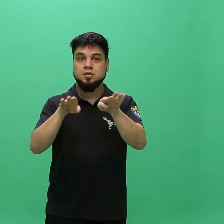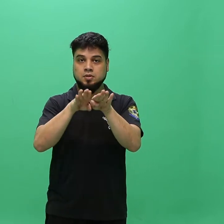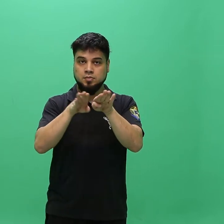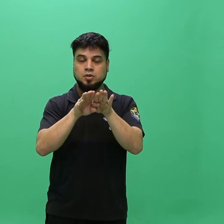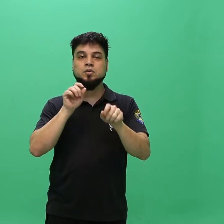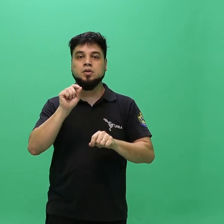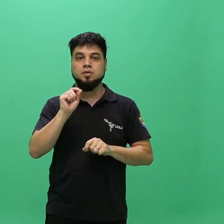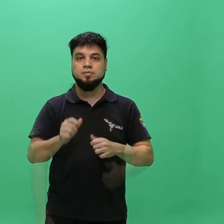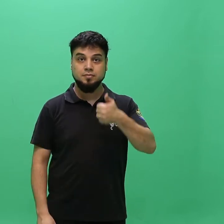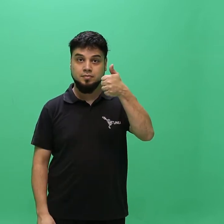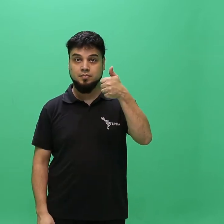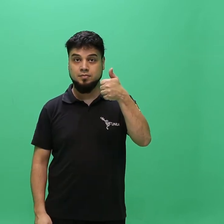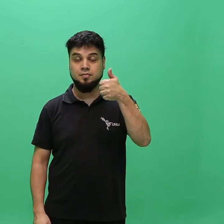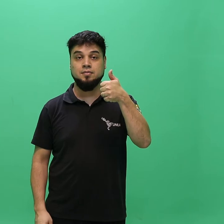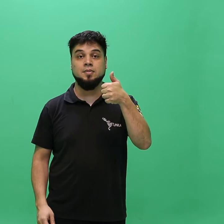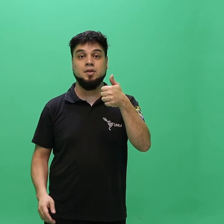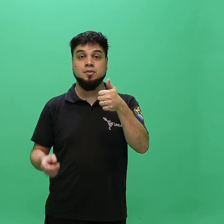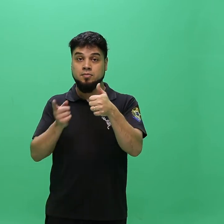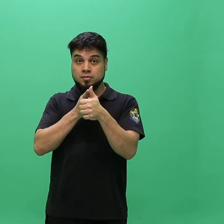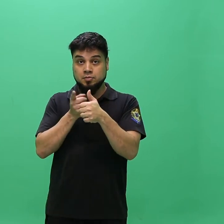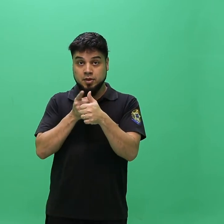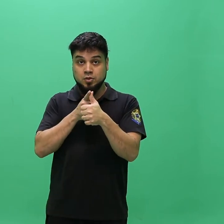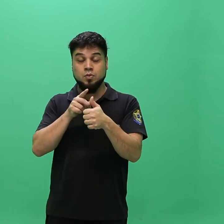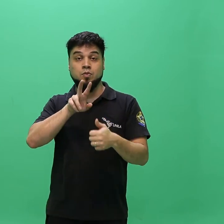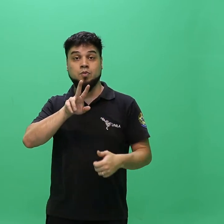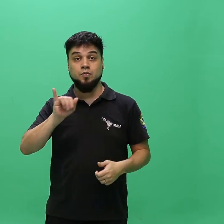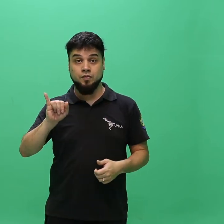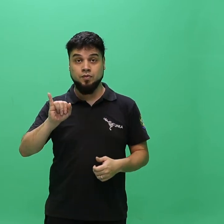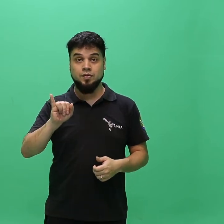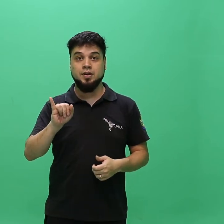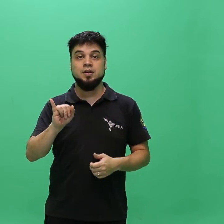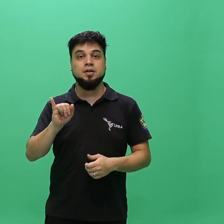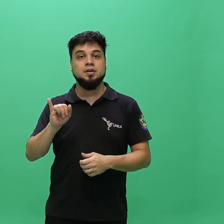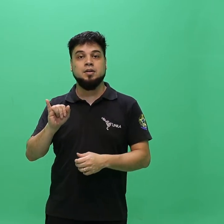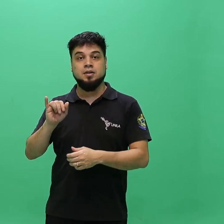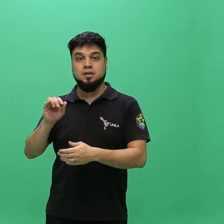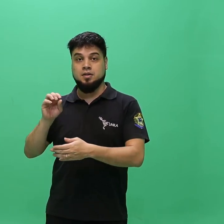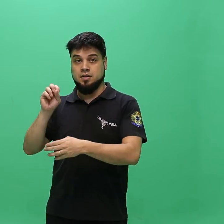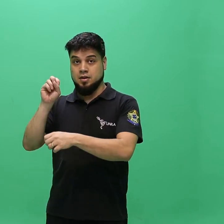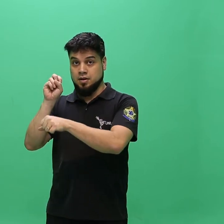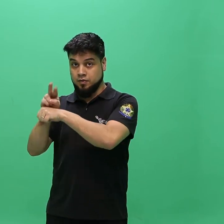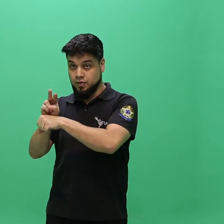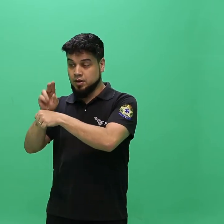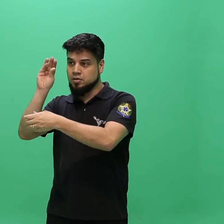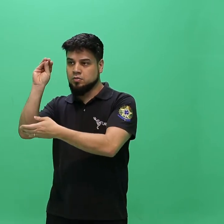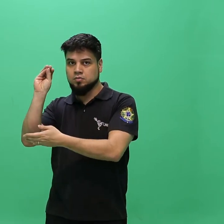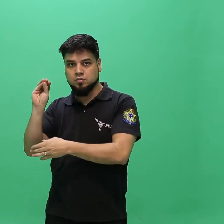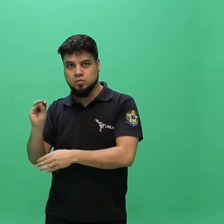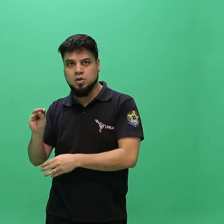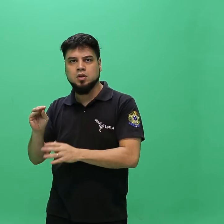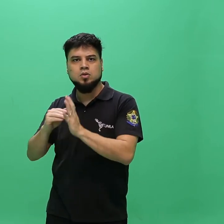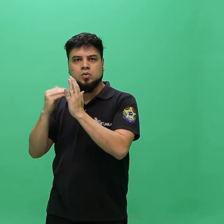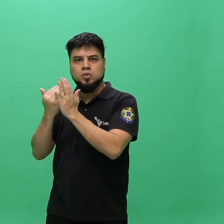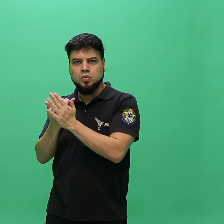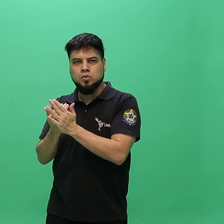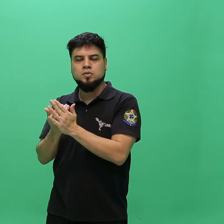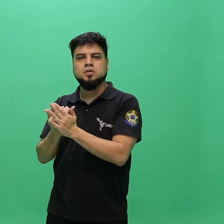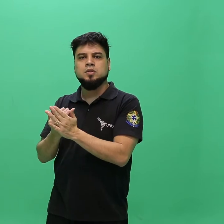seguir. 1. Primeiramente serão ocupadas as vagas após resultados finais e